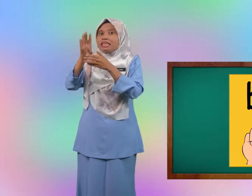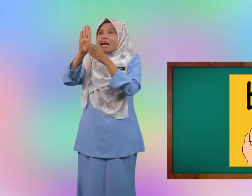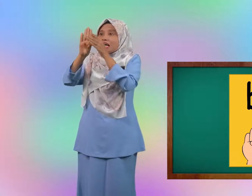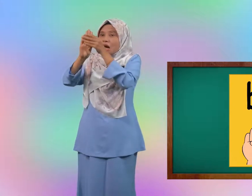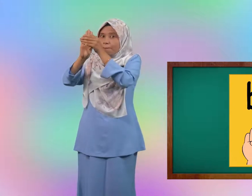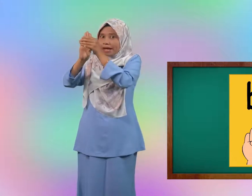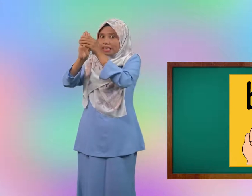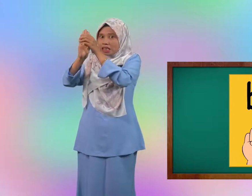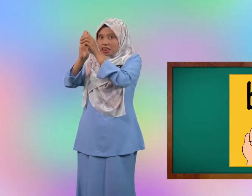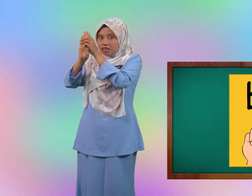rapat.